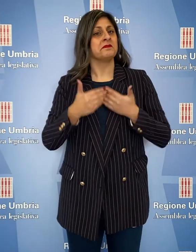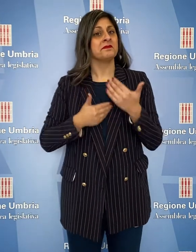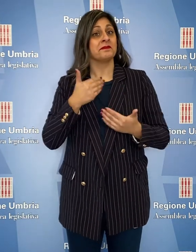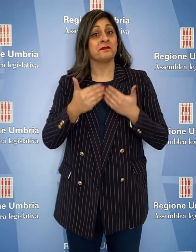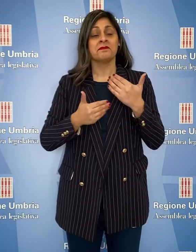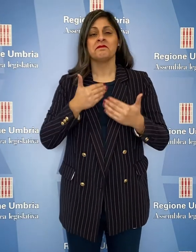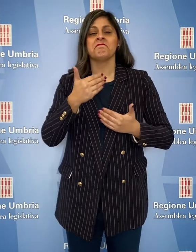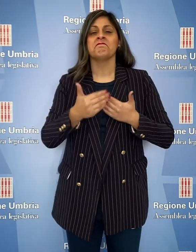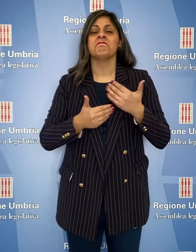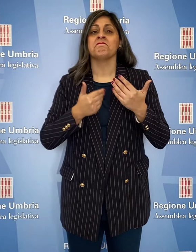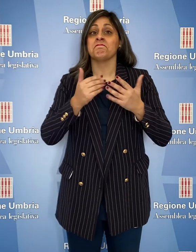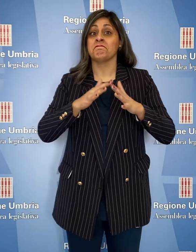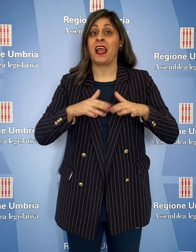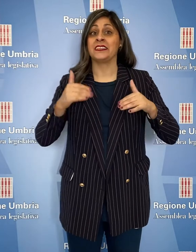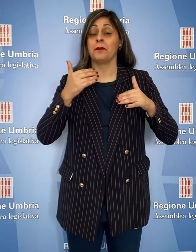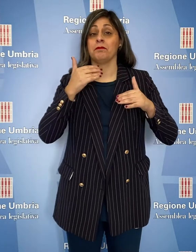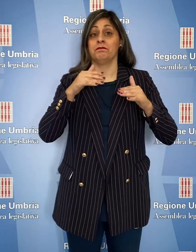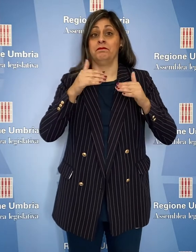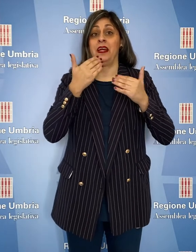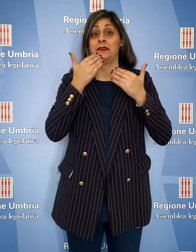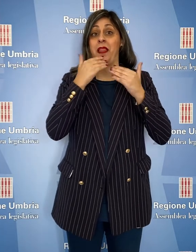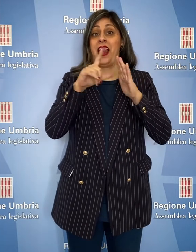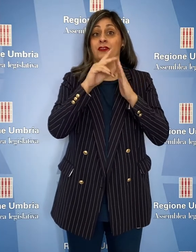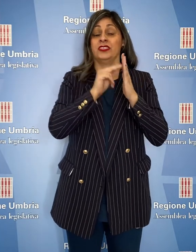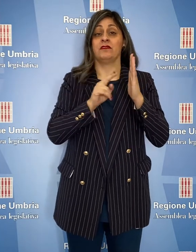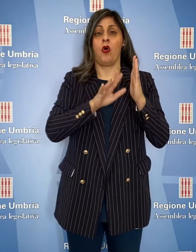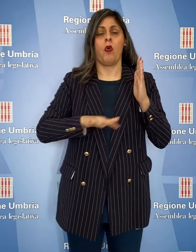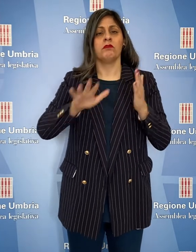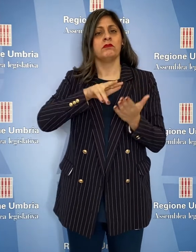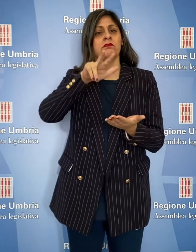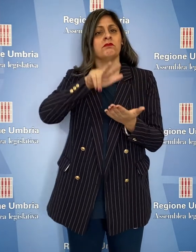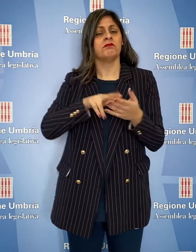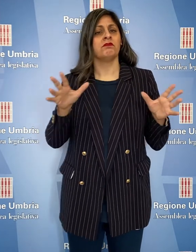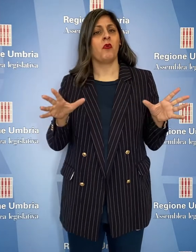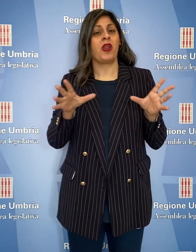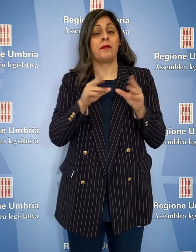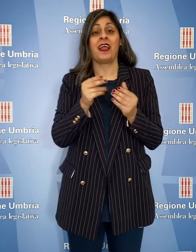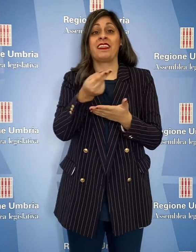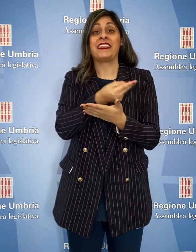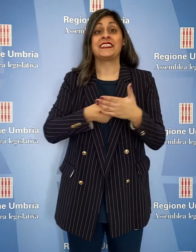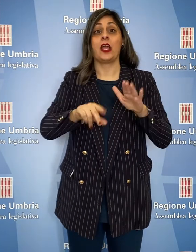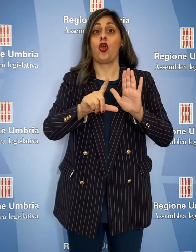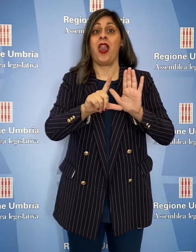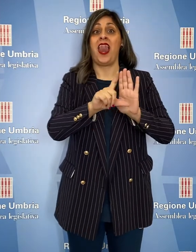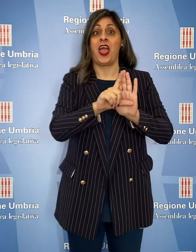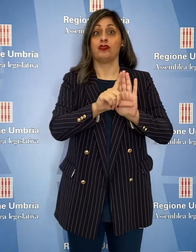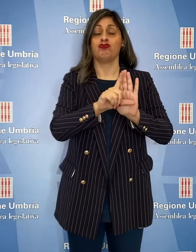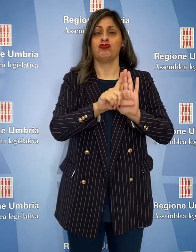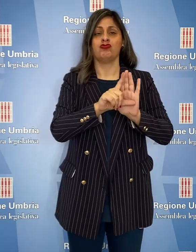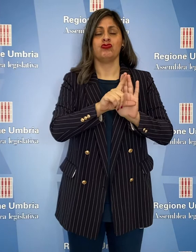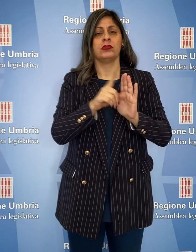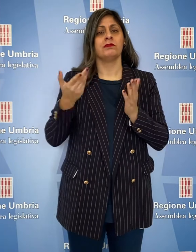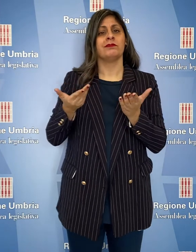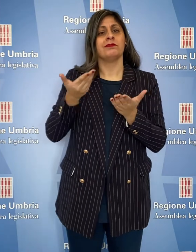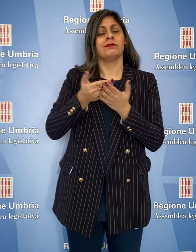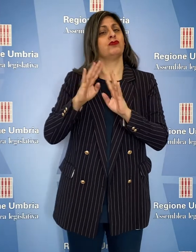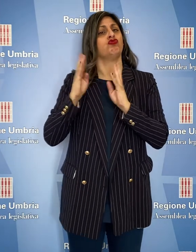Nel corso della seduta l'Assemblea Legislativa dell'Umbria ha approvato all'unanimità il disegno di